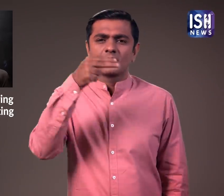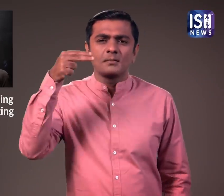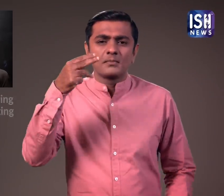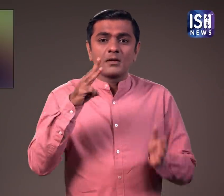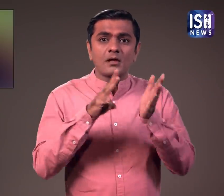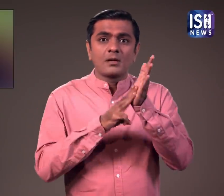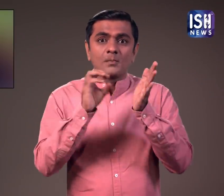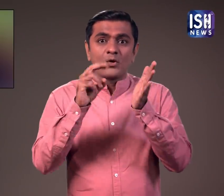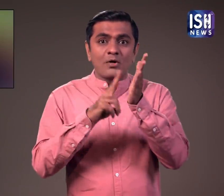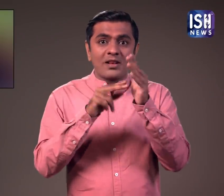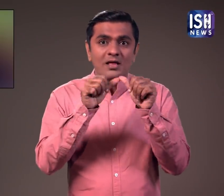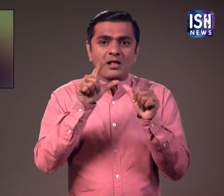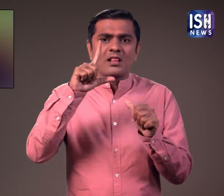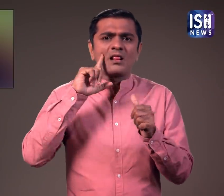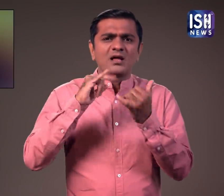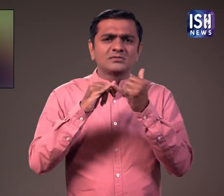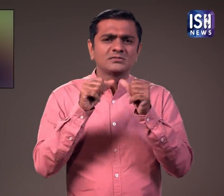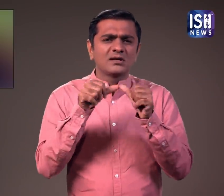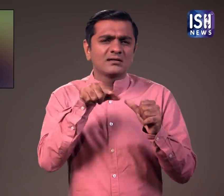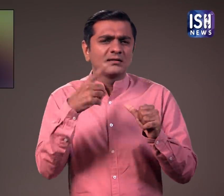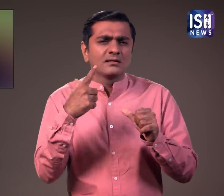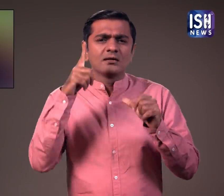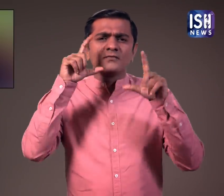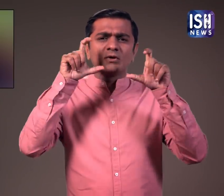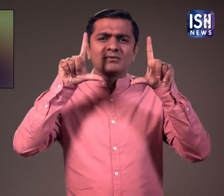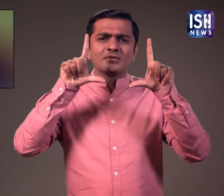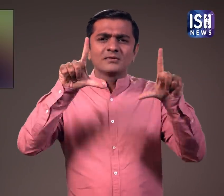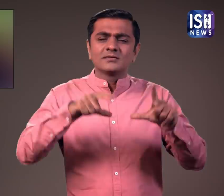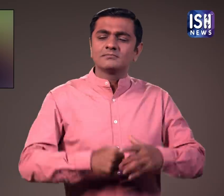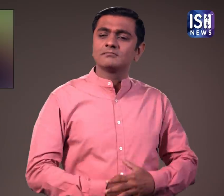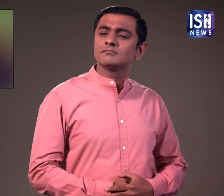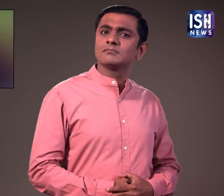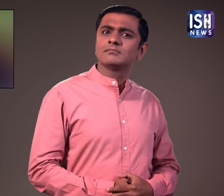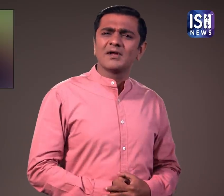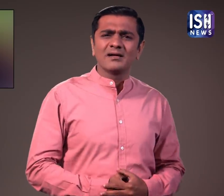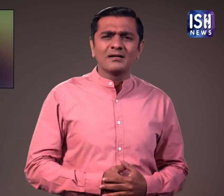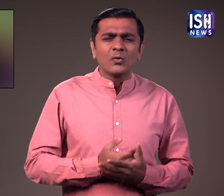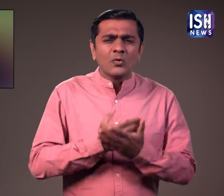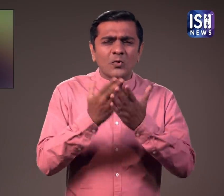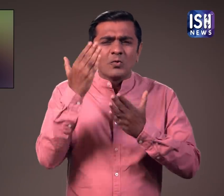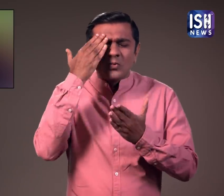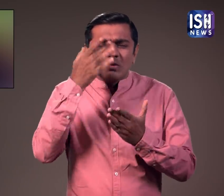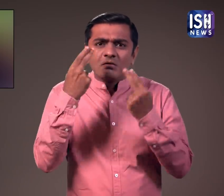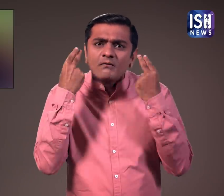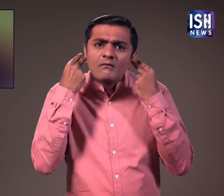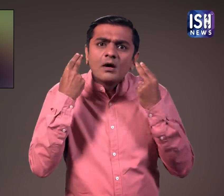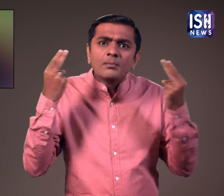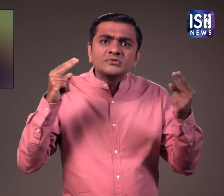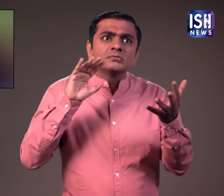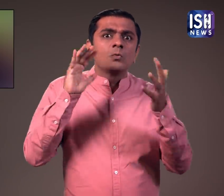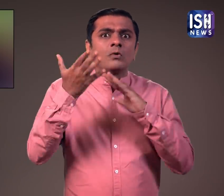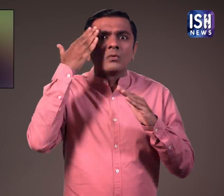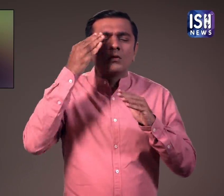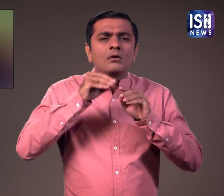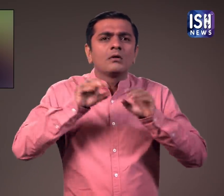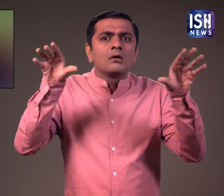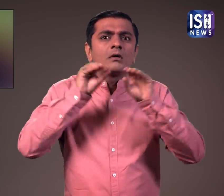मोनालीजा पेंटिंग दुन्या की सबसे प्रसिद्ध पेंटिंग में से एक है।